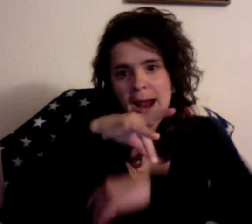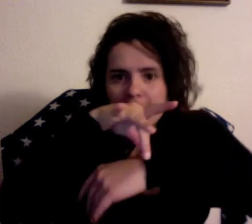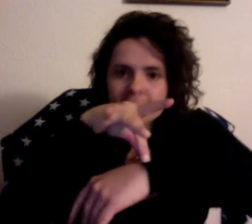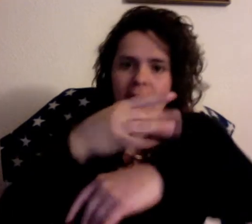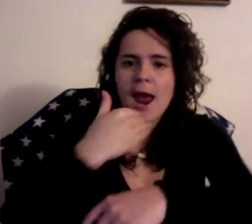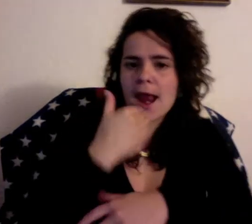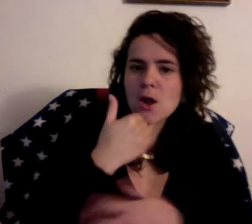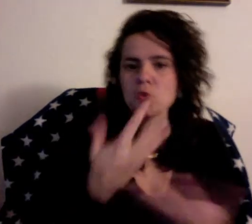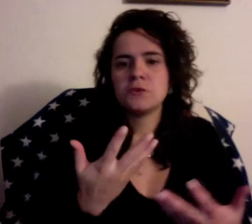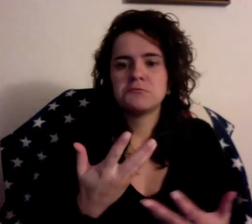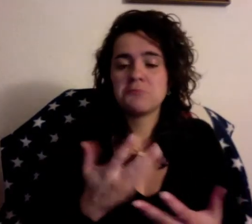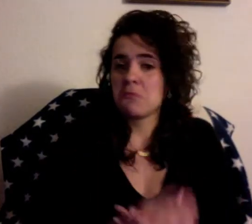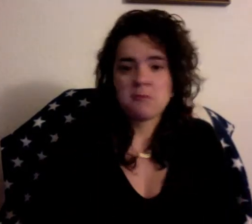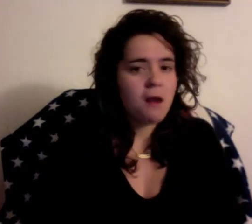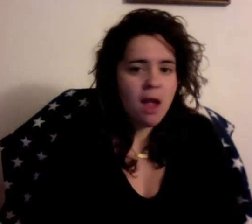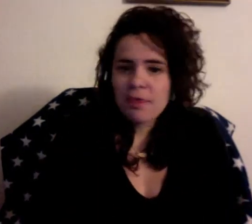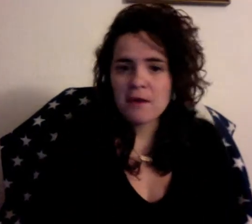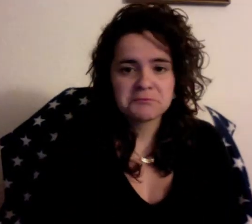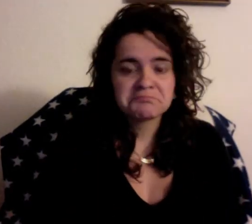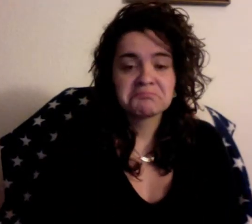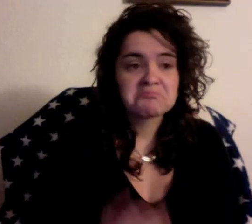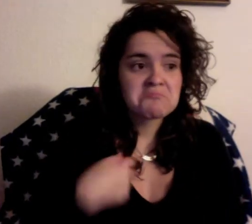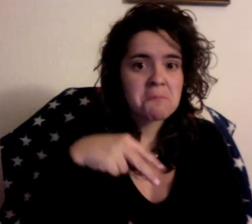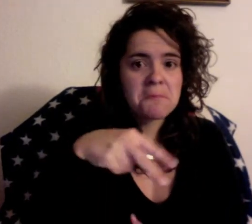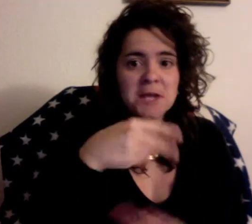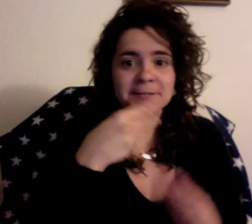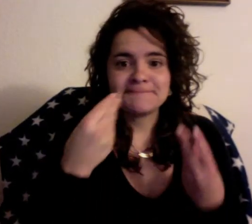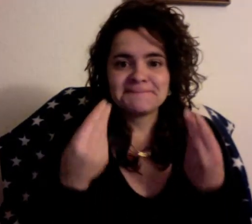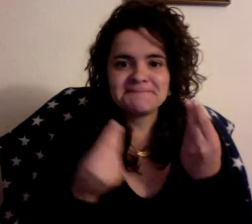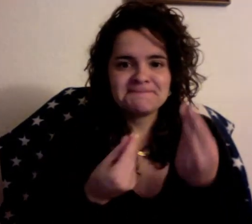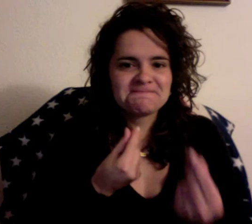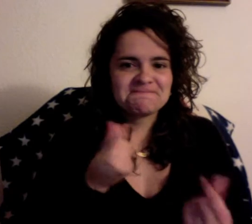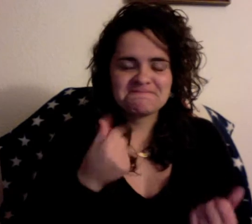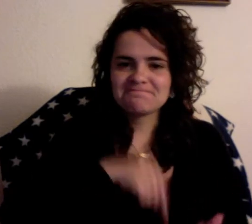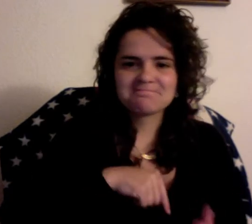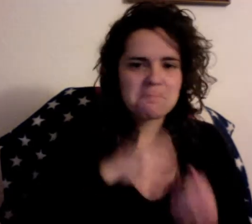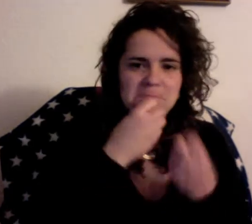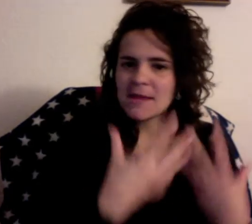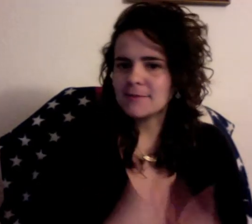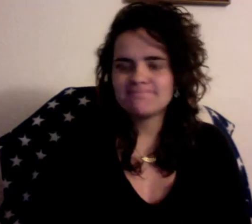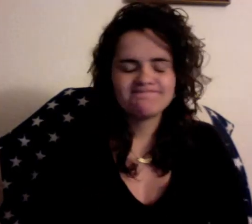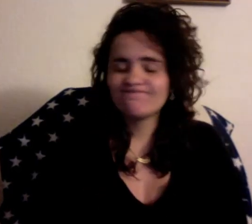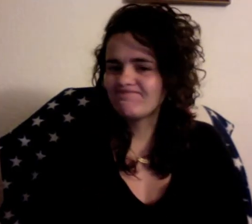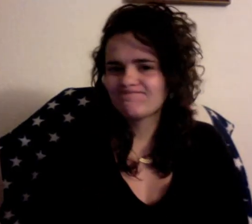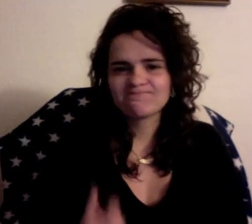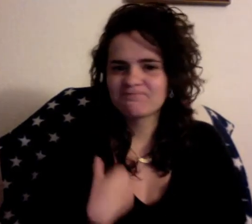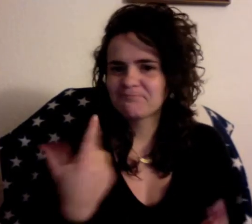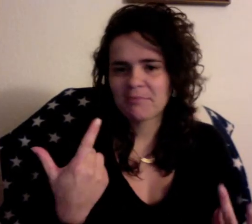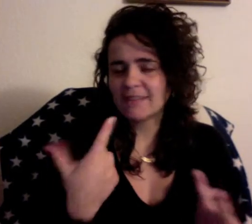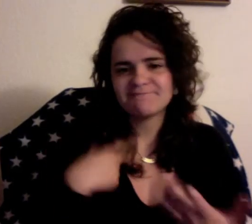Así es como se siente Tú puedes ganarlo Somos Poker